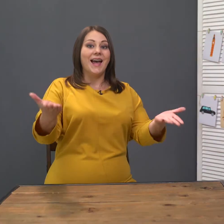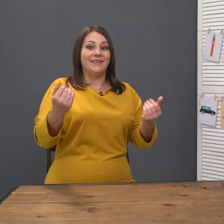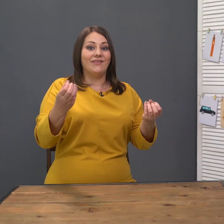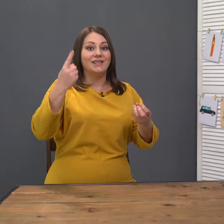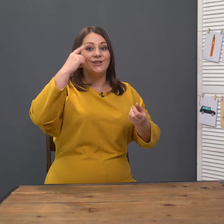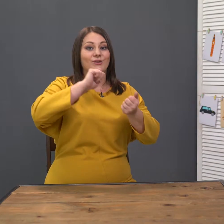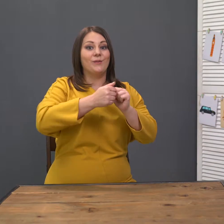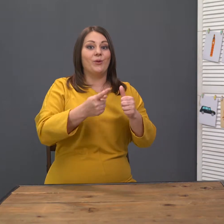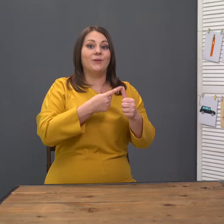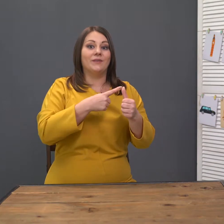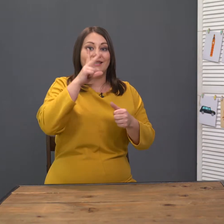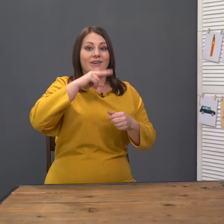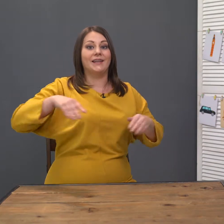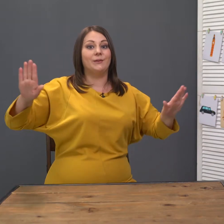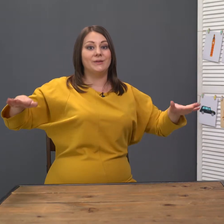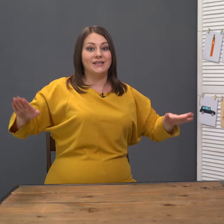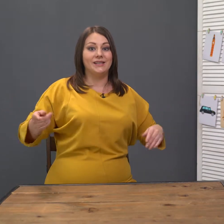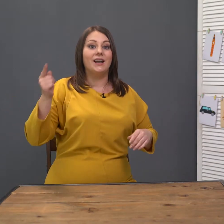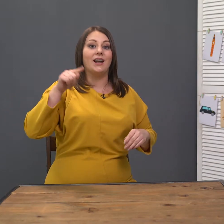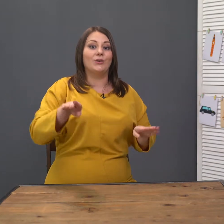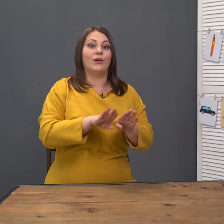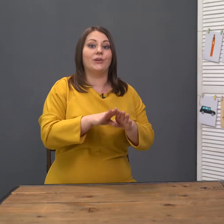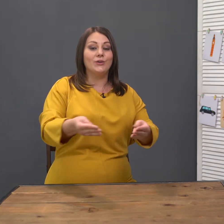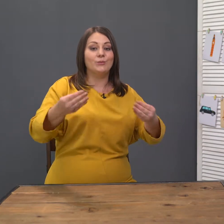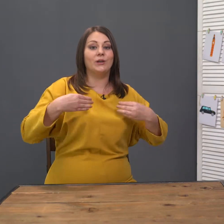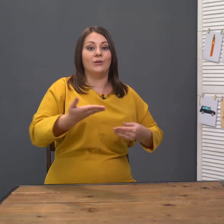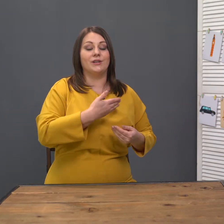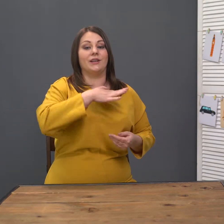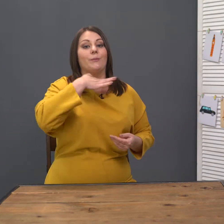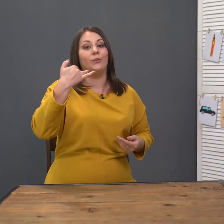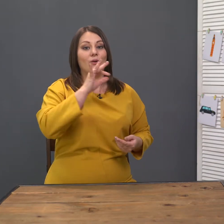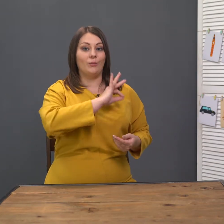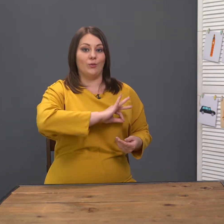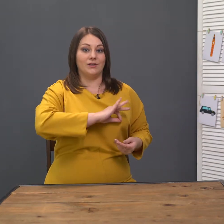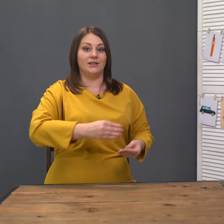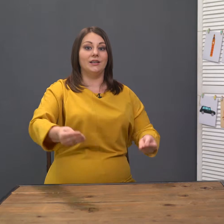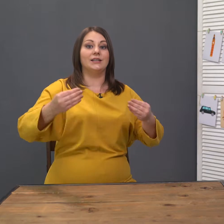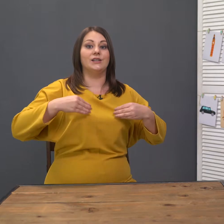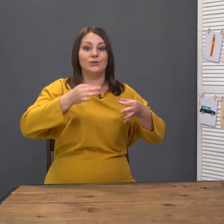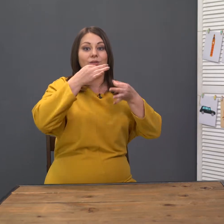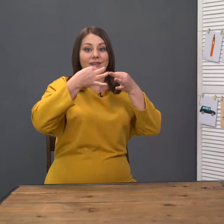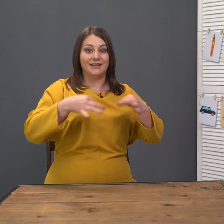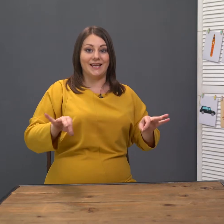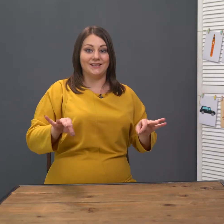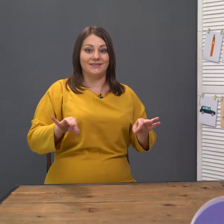Давайте еще запомним названия птиц, которые тоже приносят нам много пользы. Несут яйца.